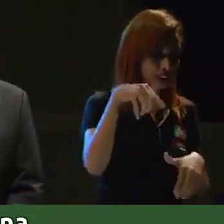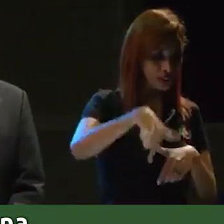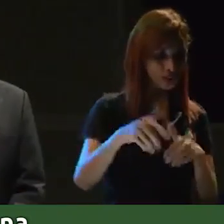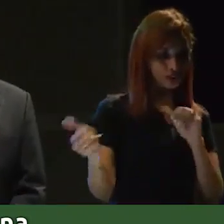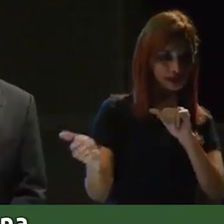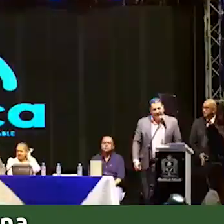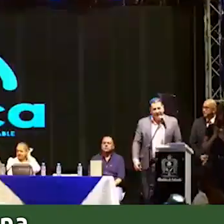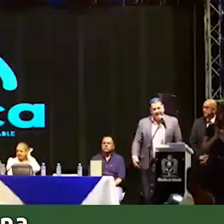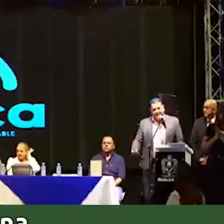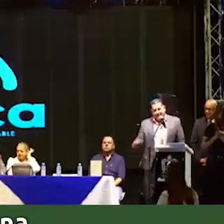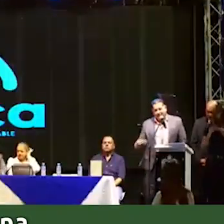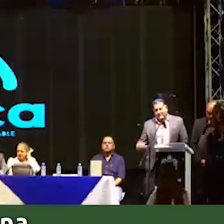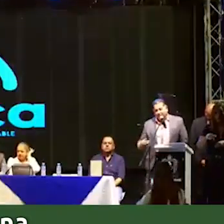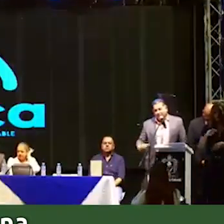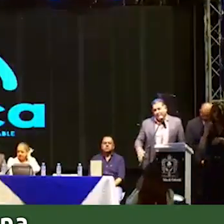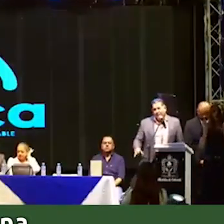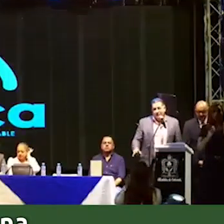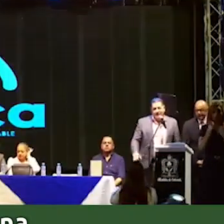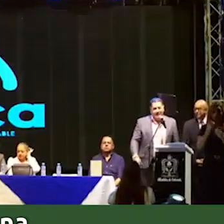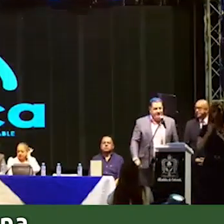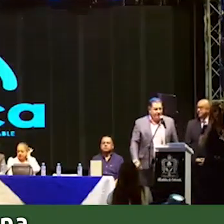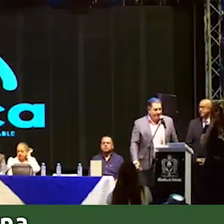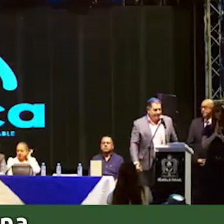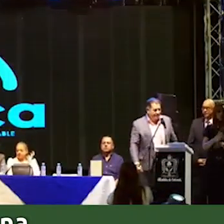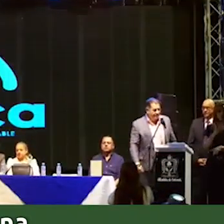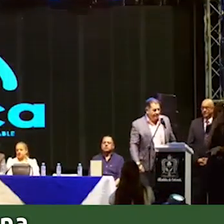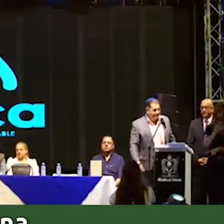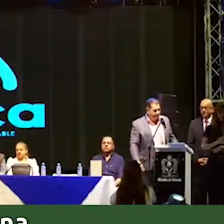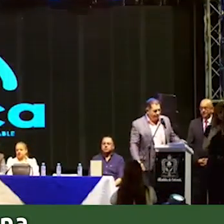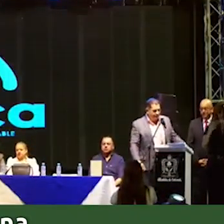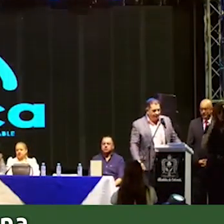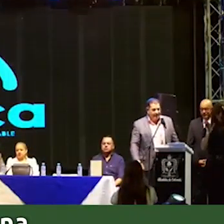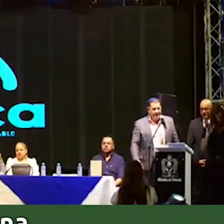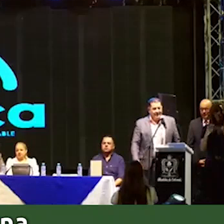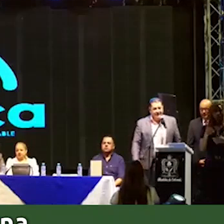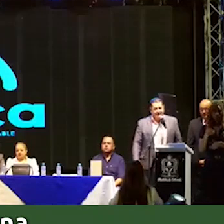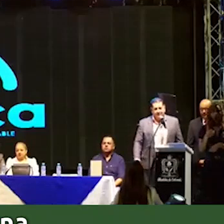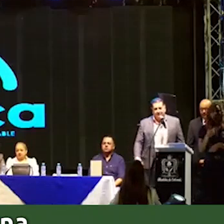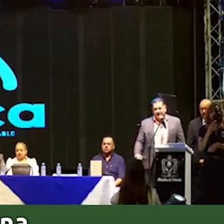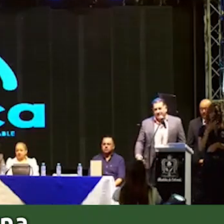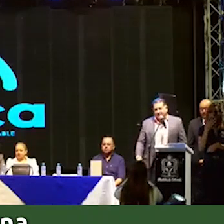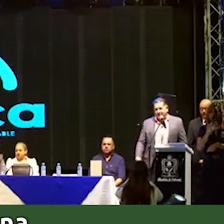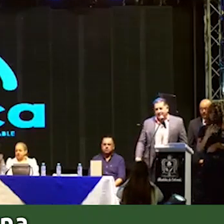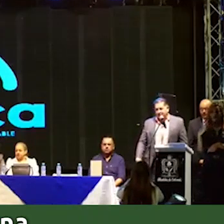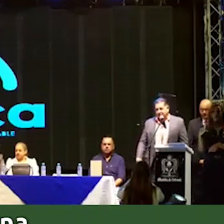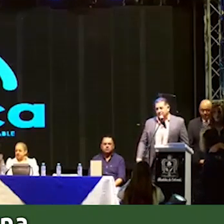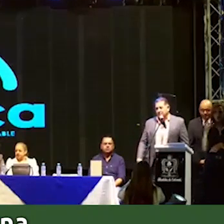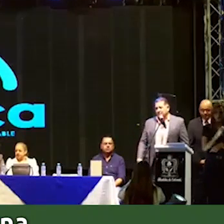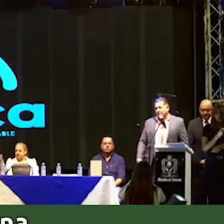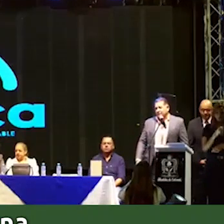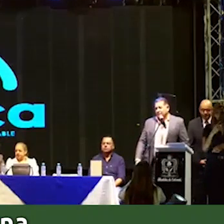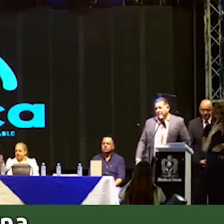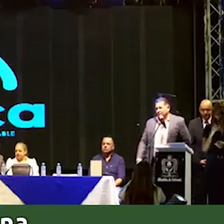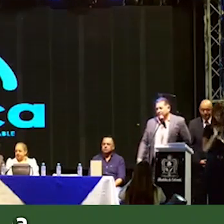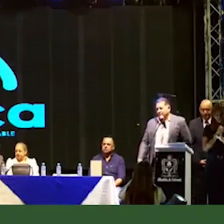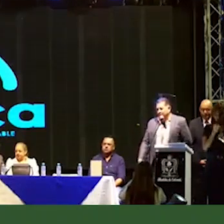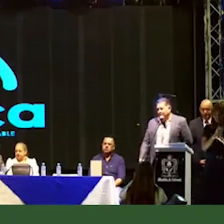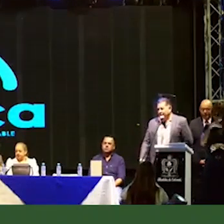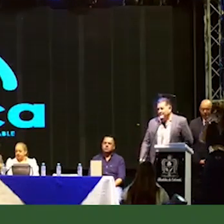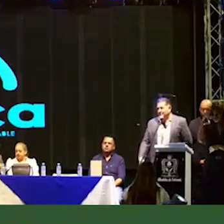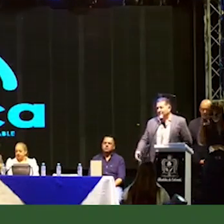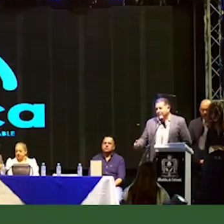cumpliendo el rescate de lo público, que es lo que nos mueve a todos los que hacemos parte de este ejercicio, como